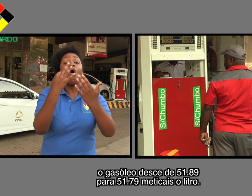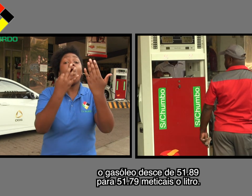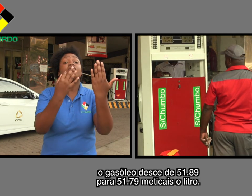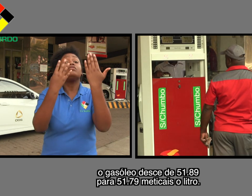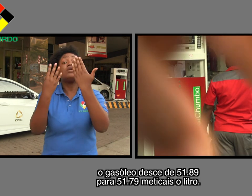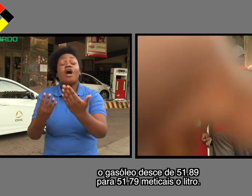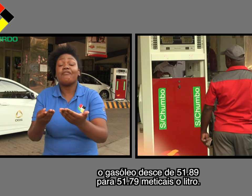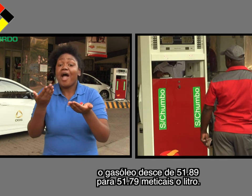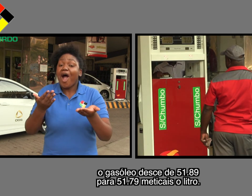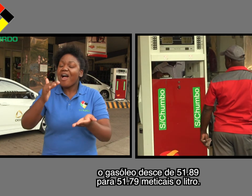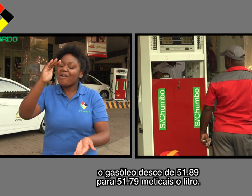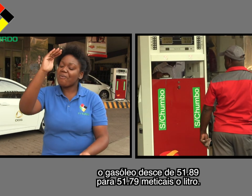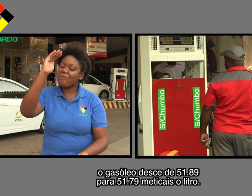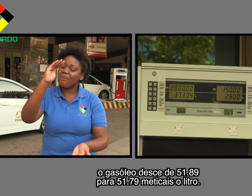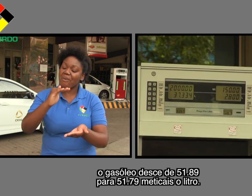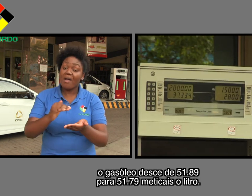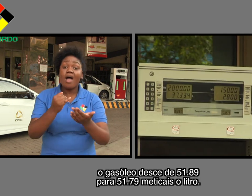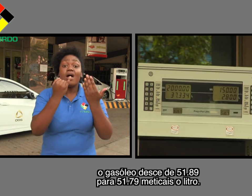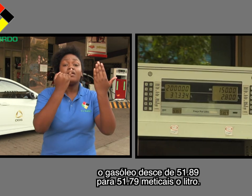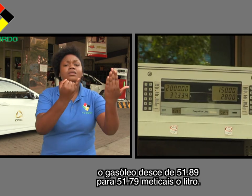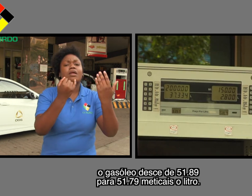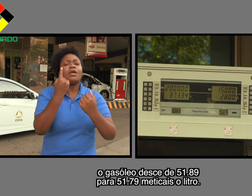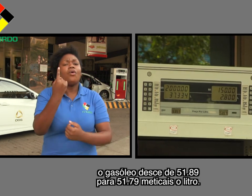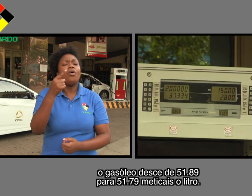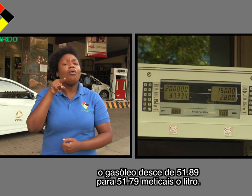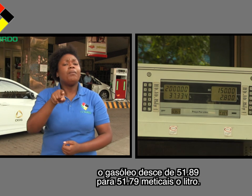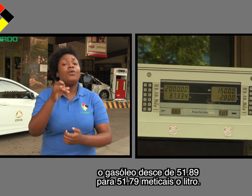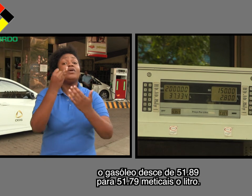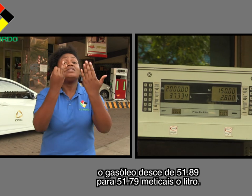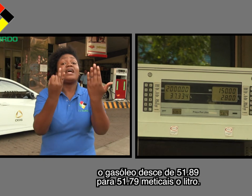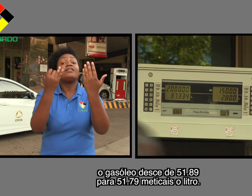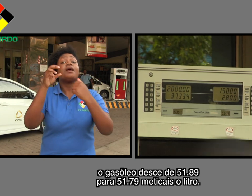51,89 mtc para 51,79 mtc por litro.